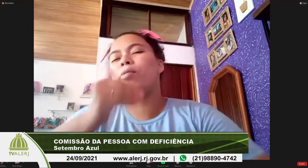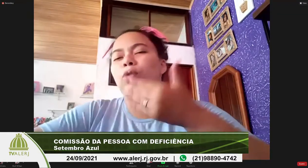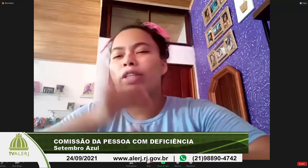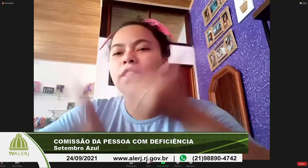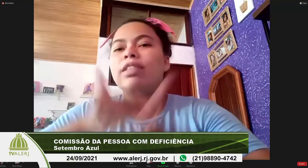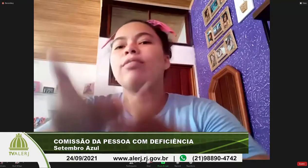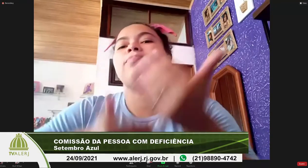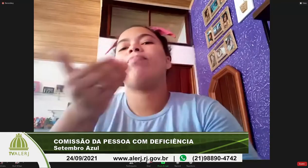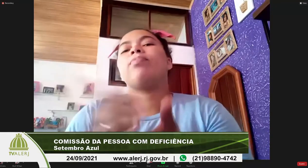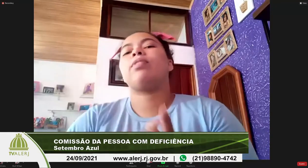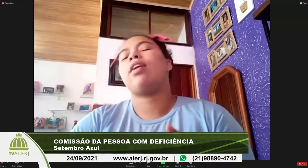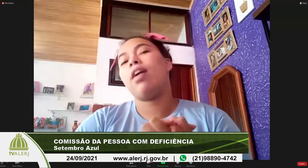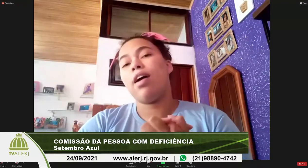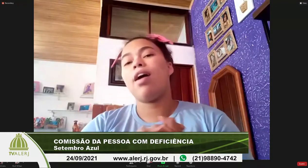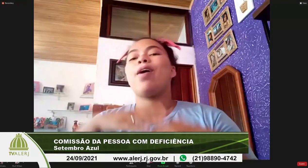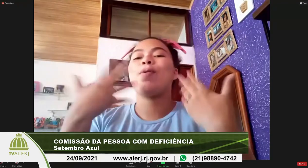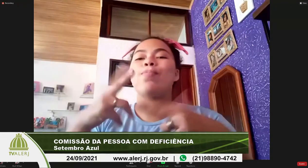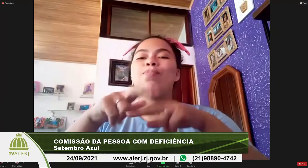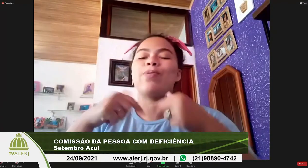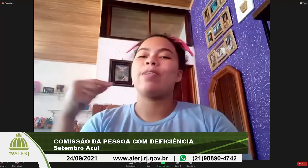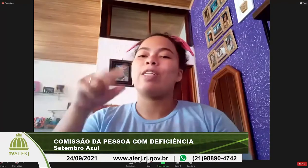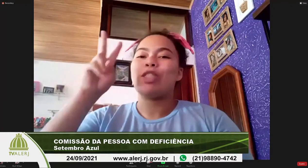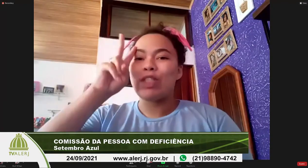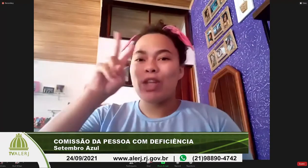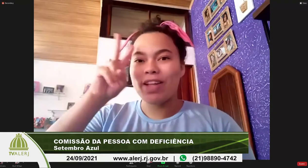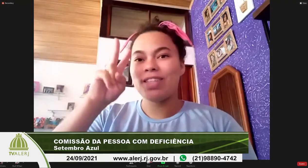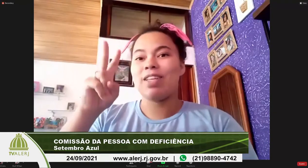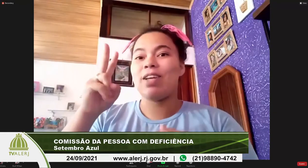Muitas leis ainda não foram aprovadas.